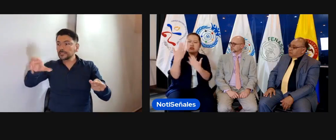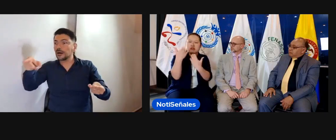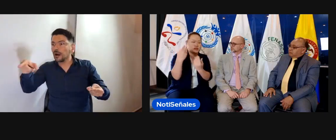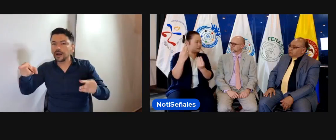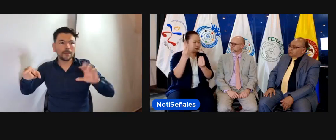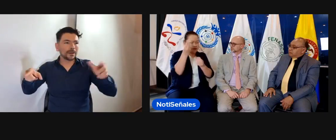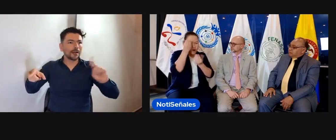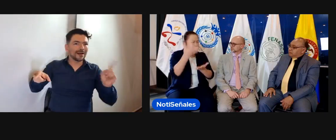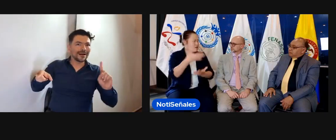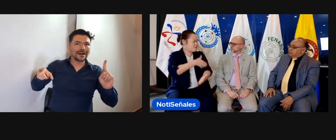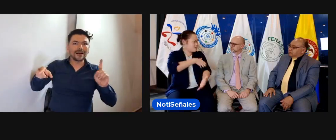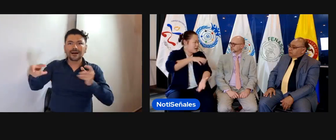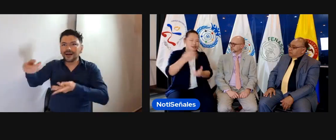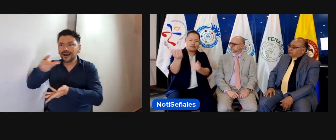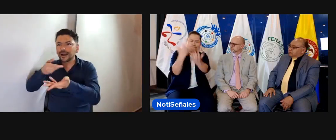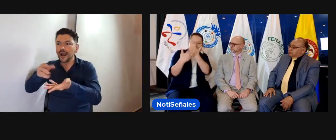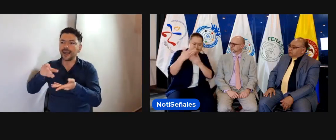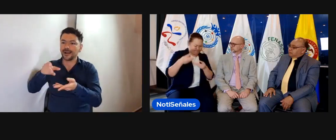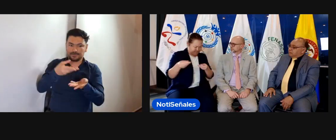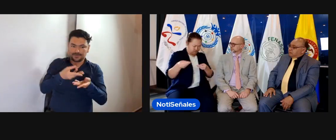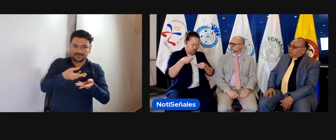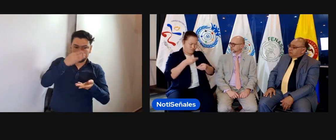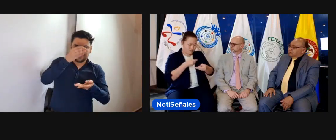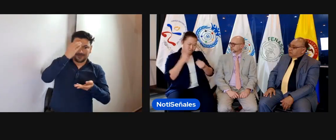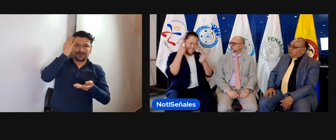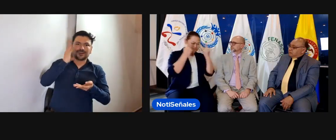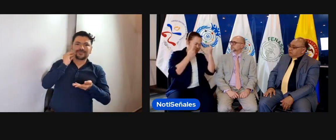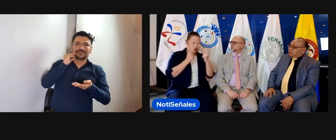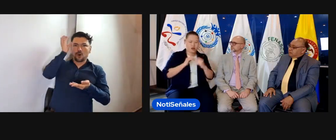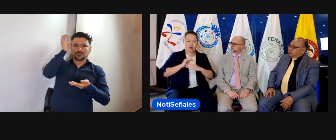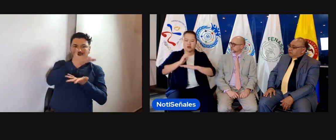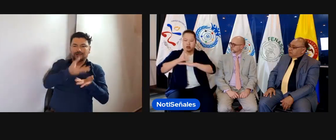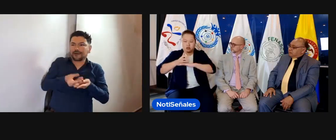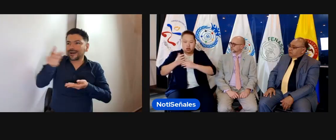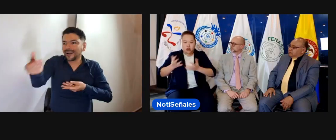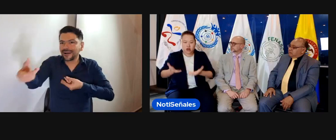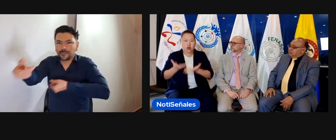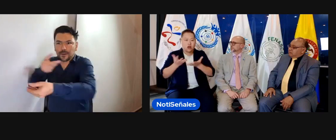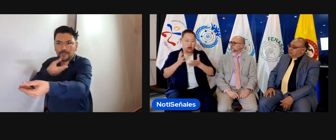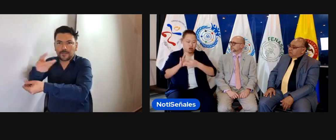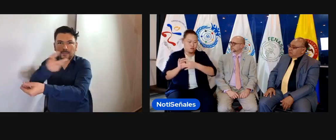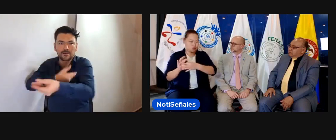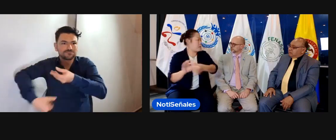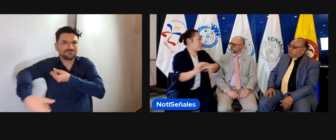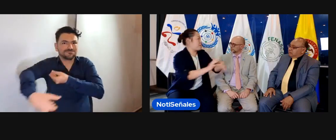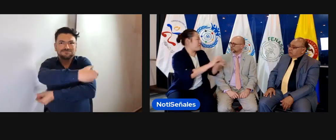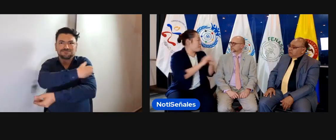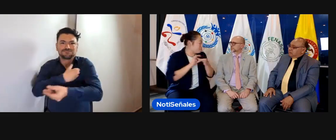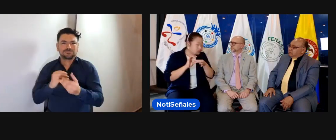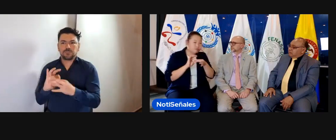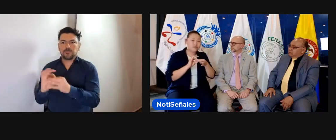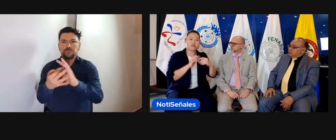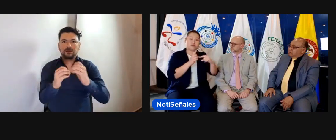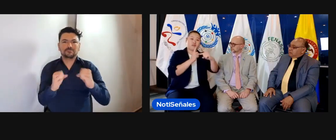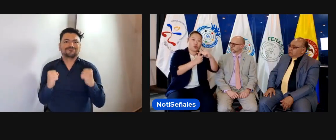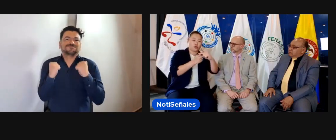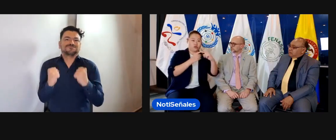desde los países, desde la región, nos informemos, empoderemos el uno al otro, de que sea un trabajo unido,